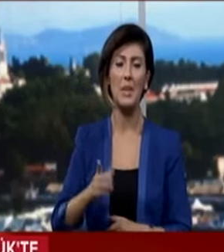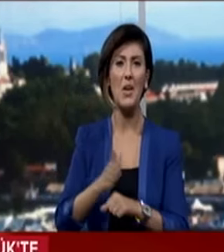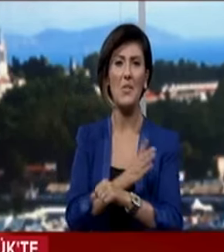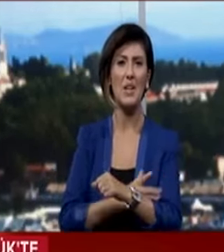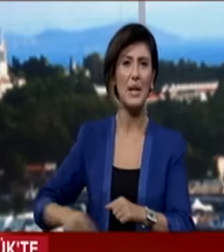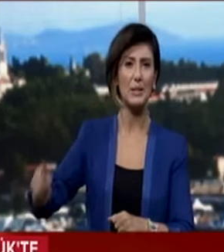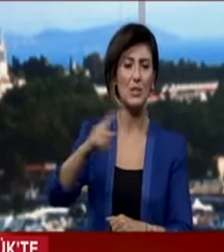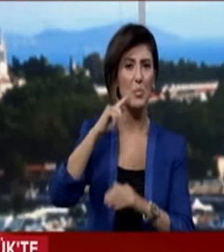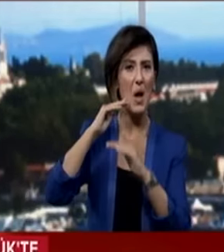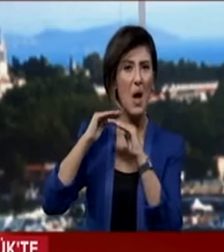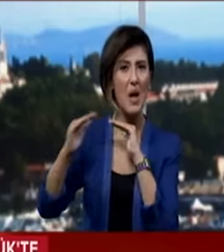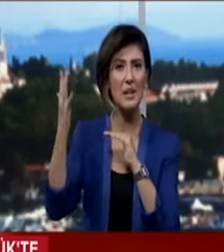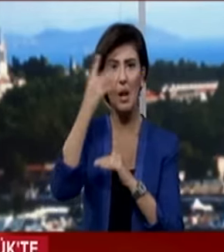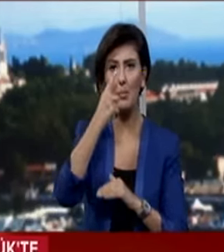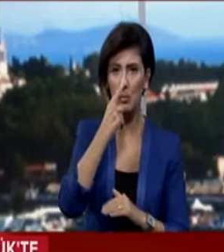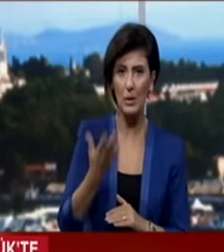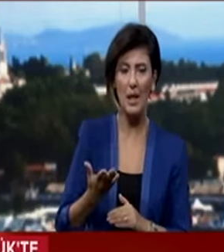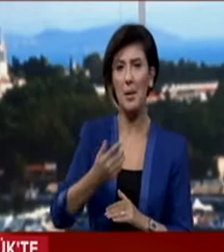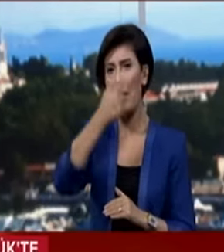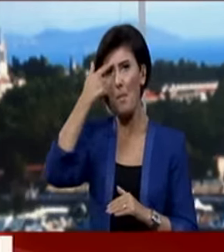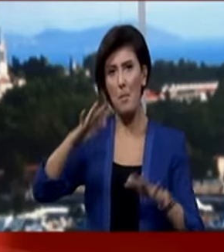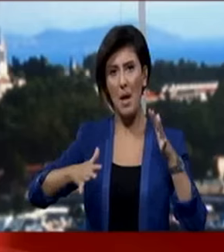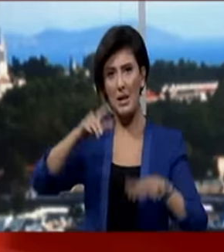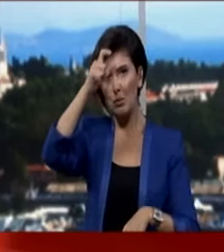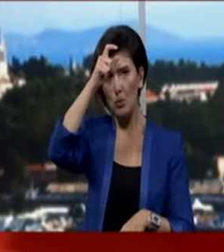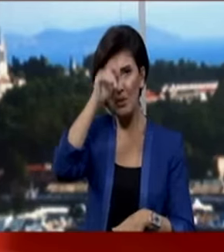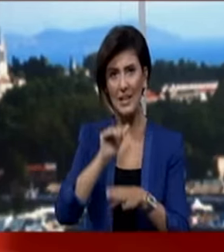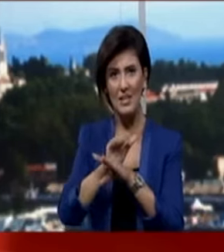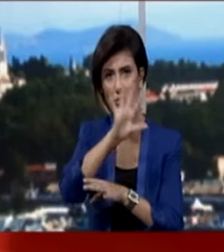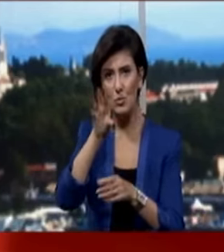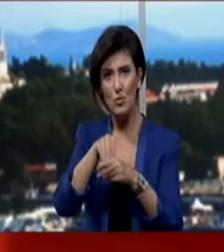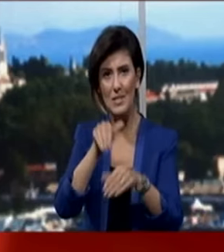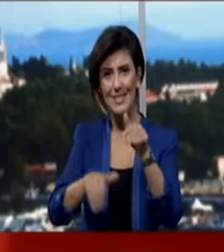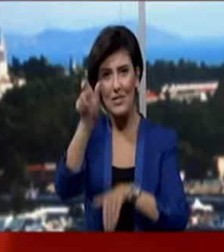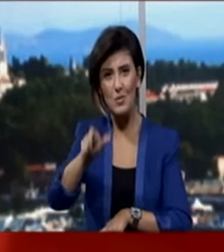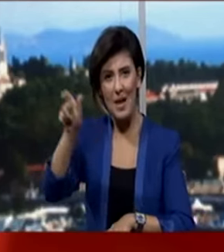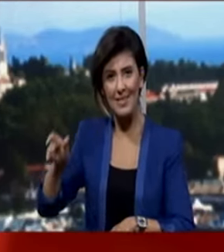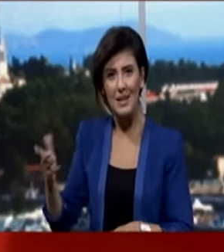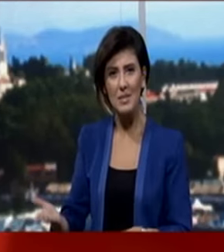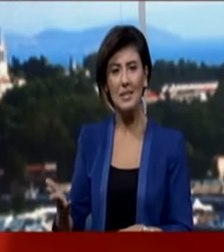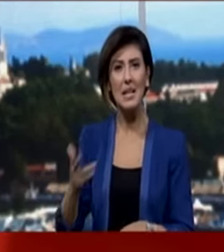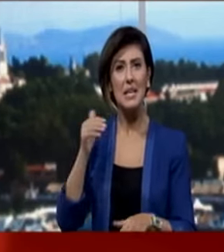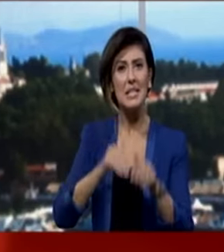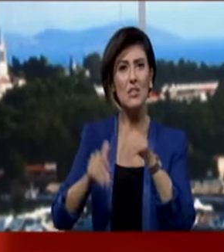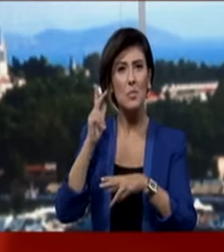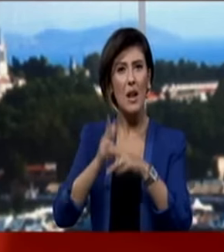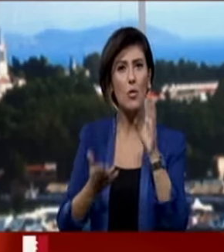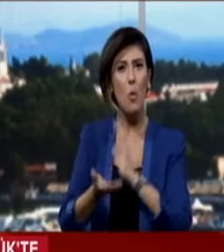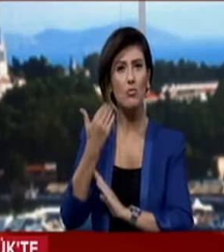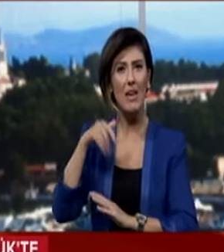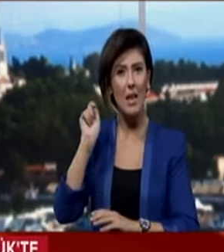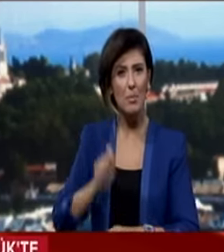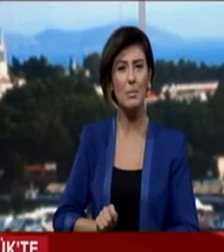Vatandaşlarımız, halkımız, Karabük'lüler, belki Türkiye'de yaşayan tüm seçmenlerimiz seçimin bir ödünce